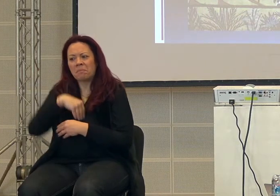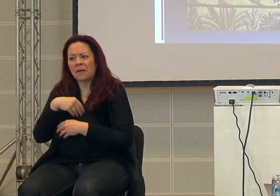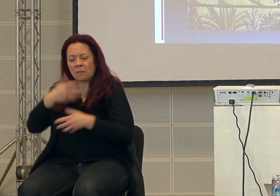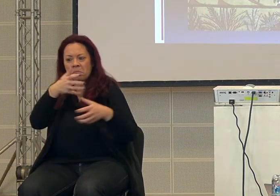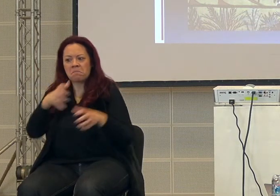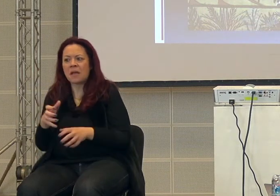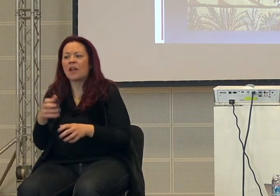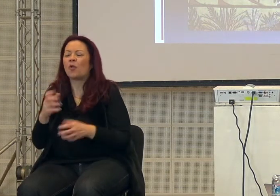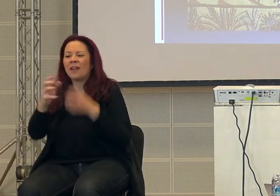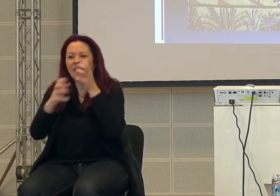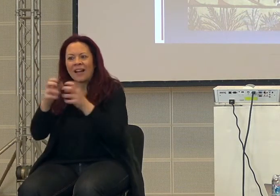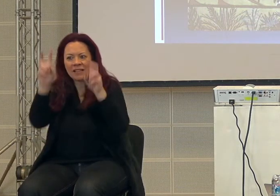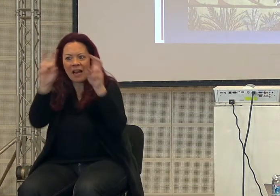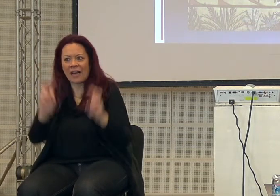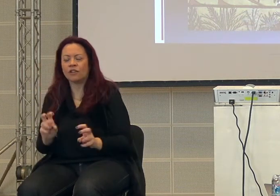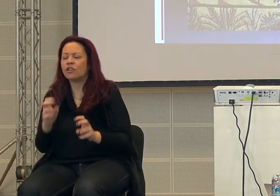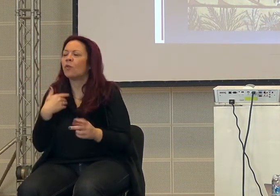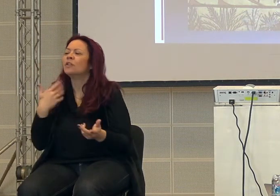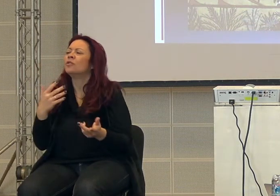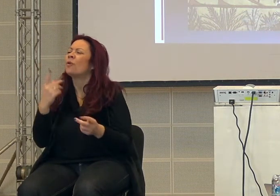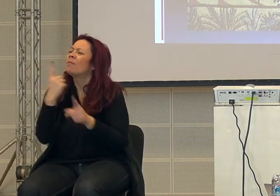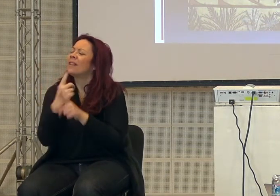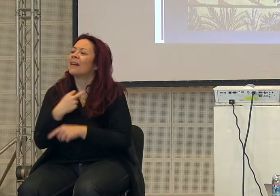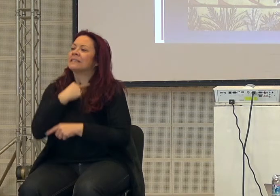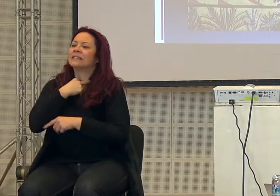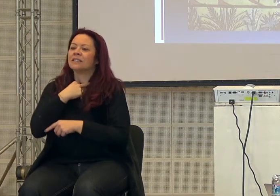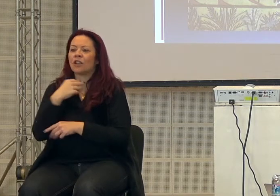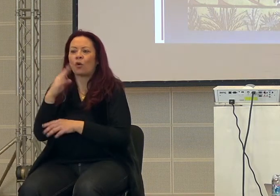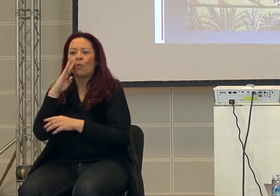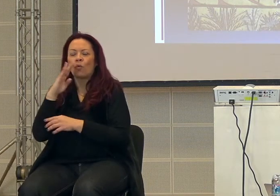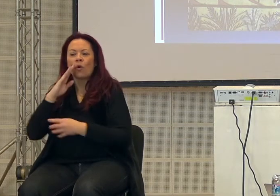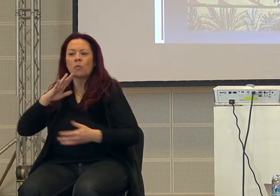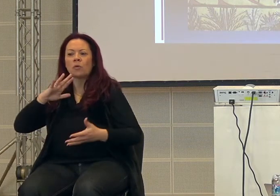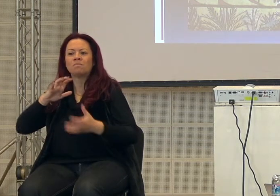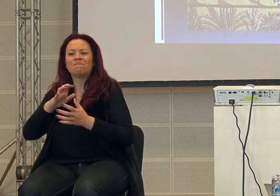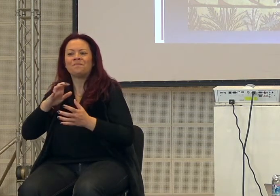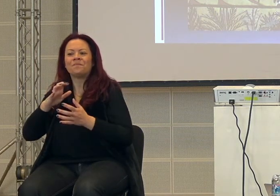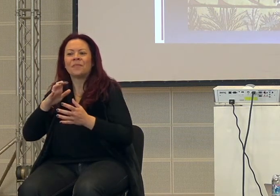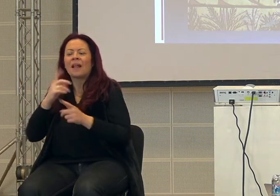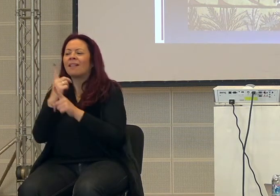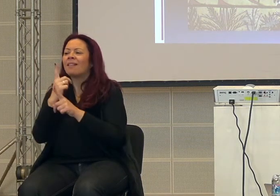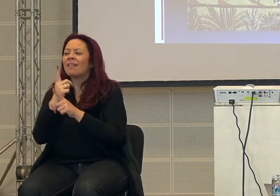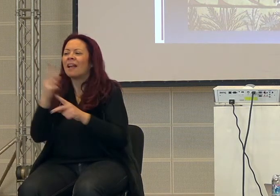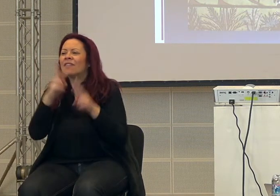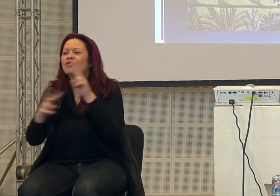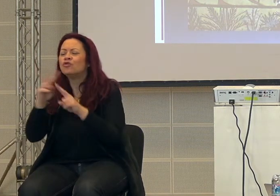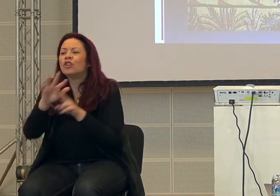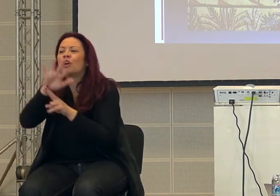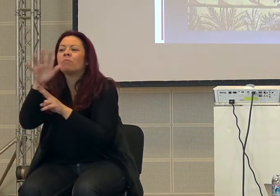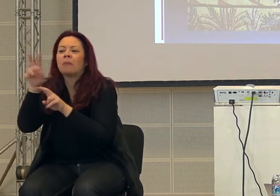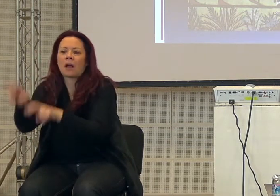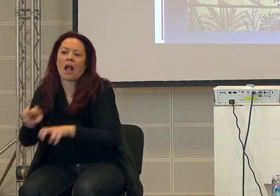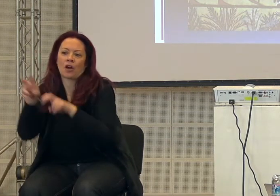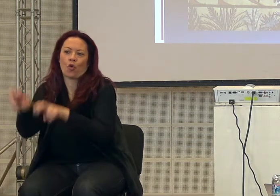non hanno più, allora questo piano piano crea una pressione che li spinge verso l